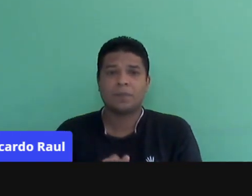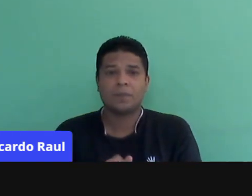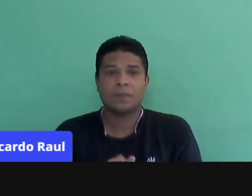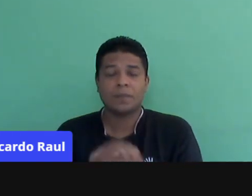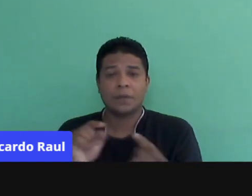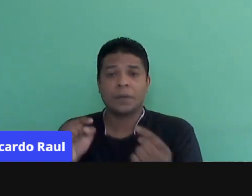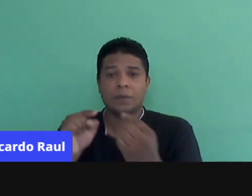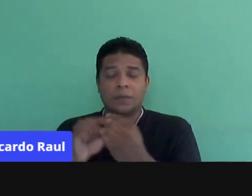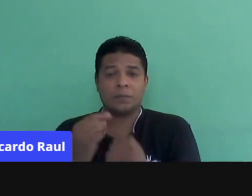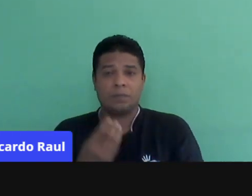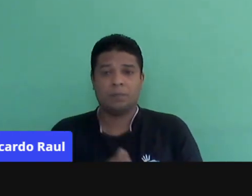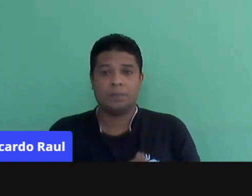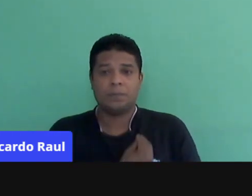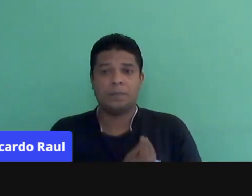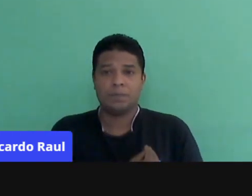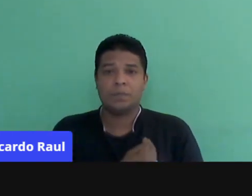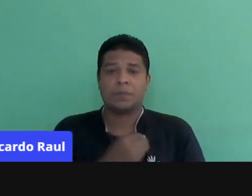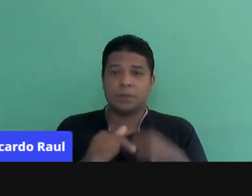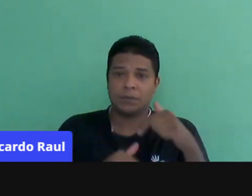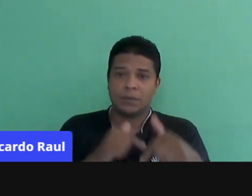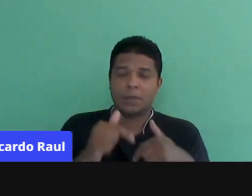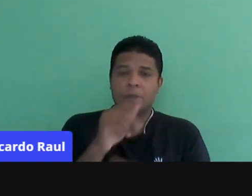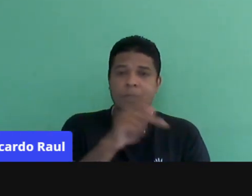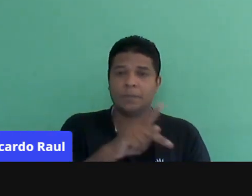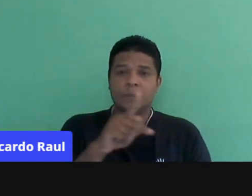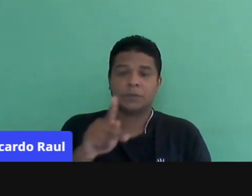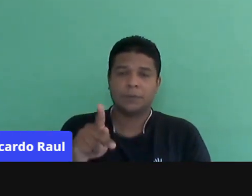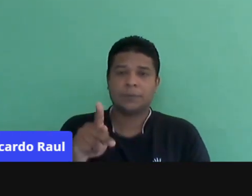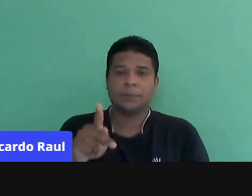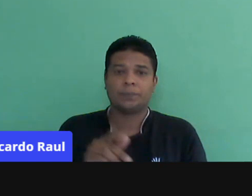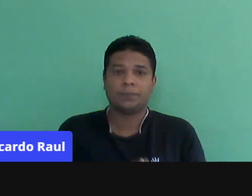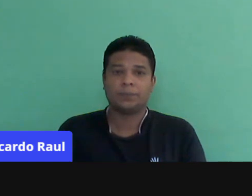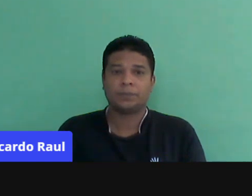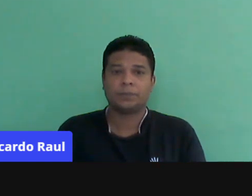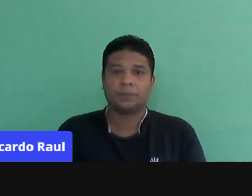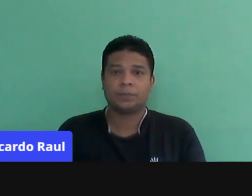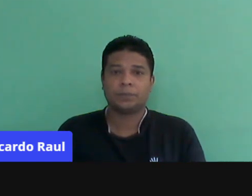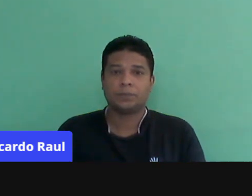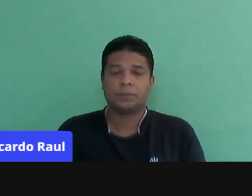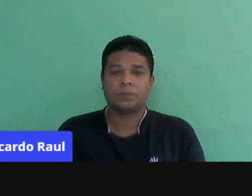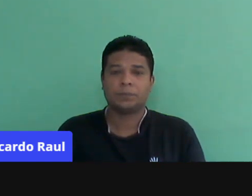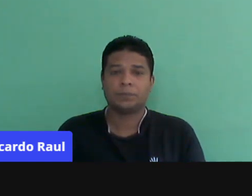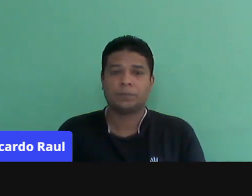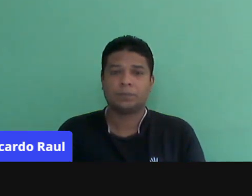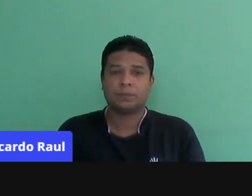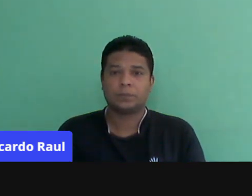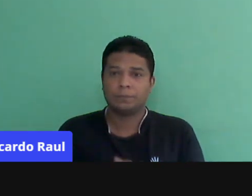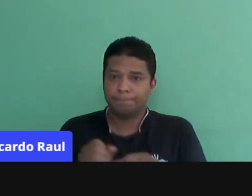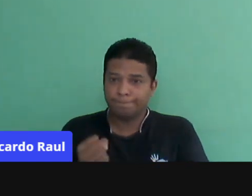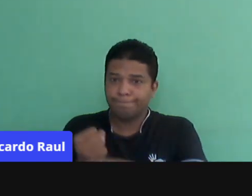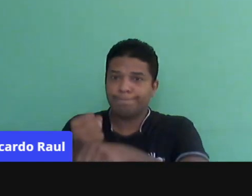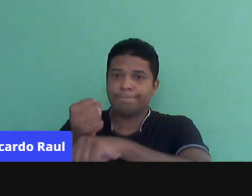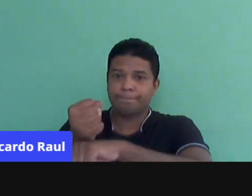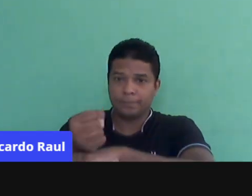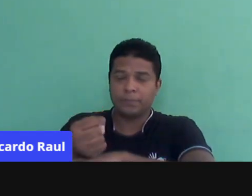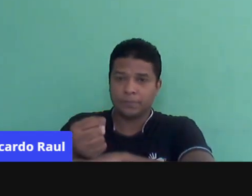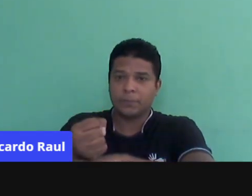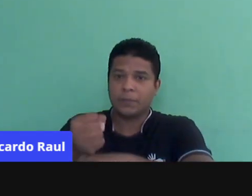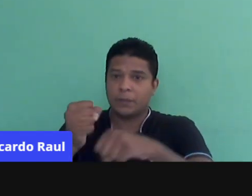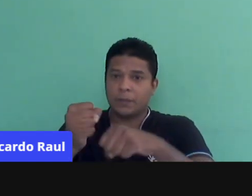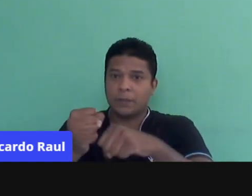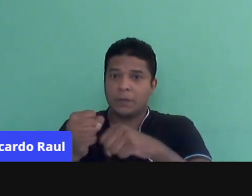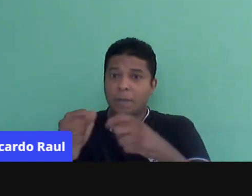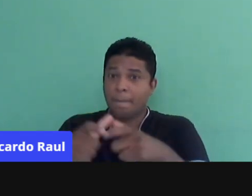às condições objetivas de vida e trabalho dos professores. Esses trabalhos foram intensificados pela